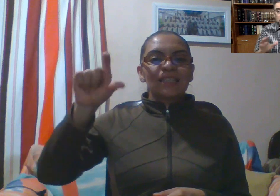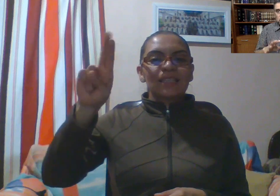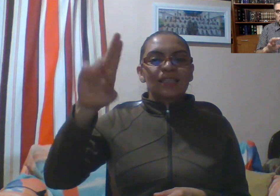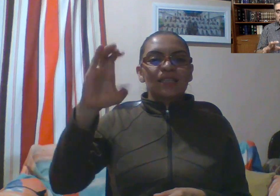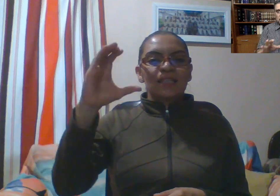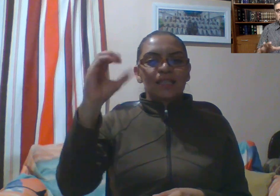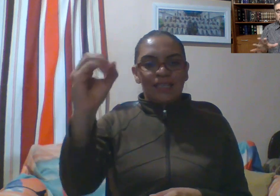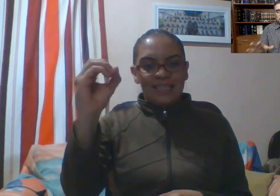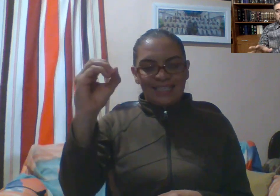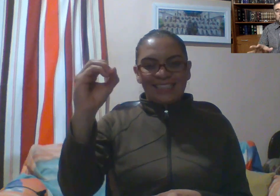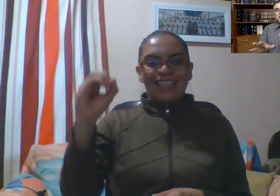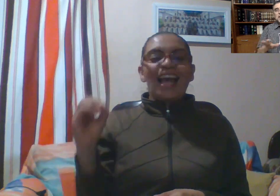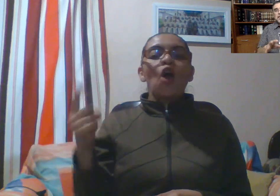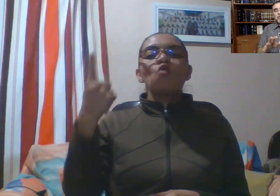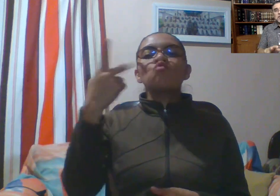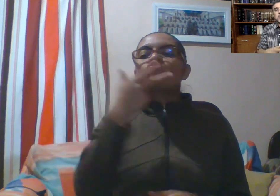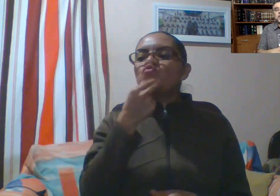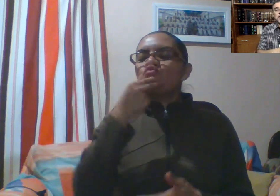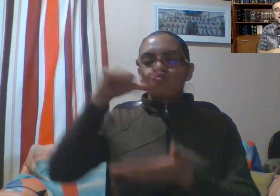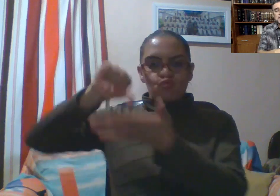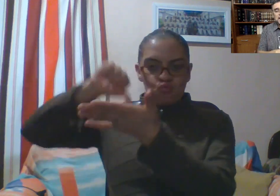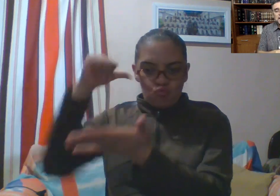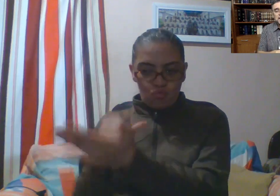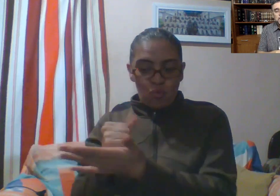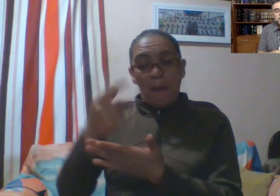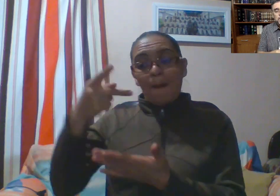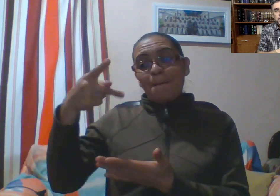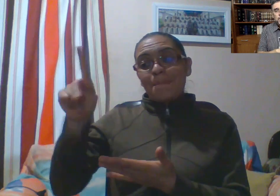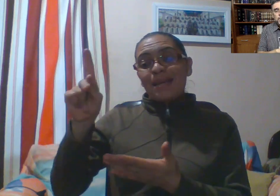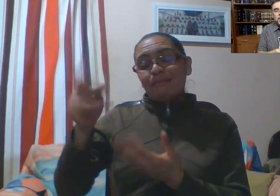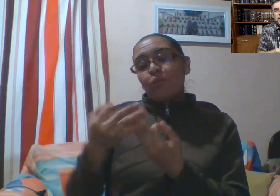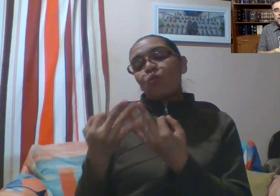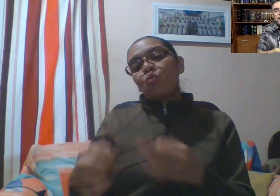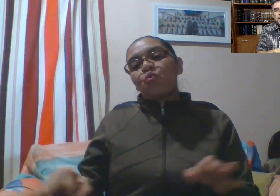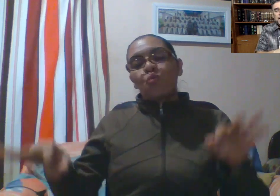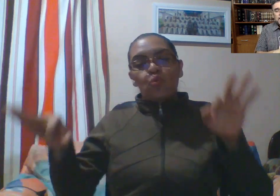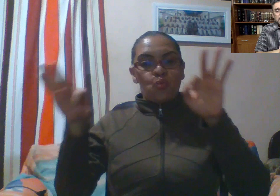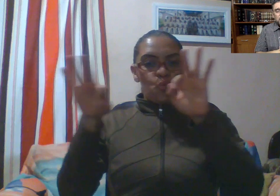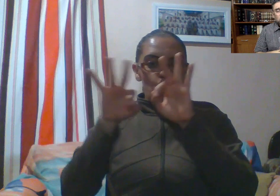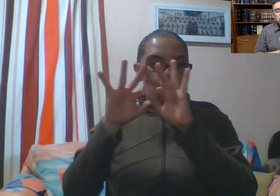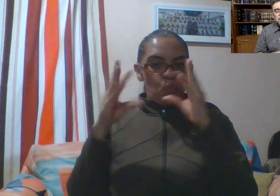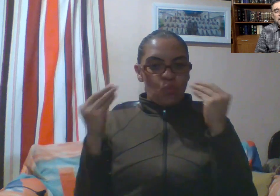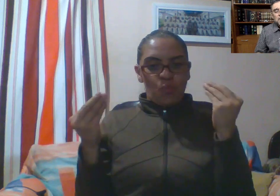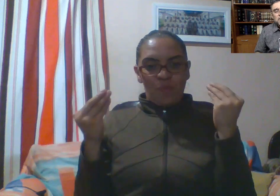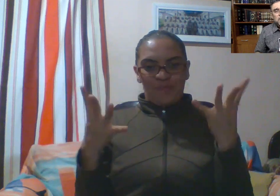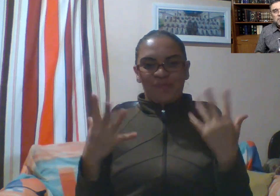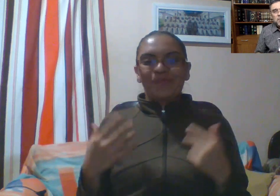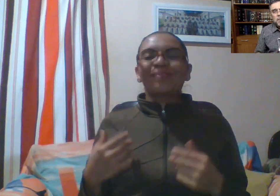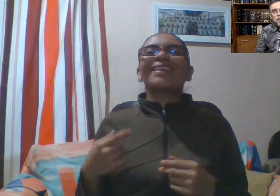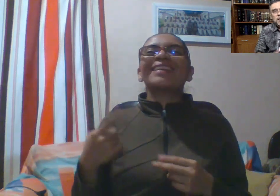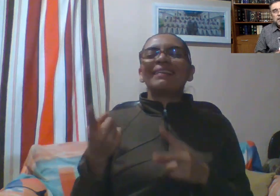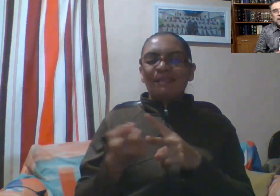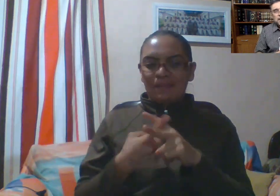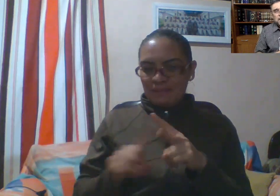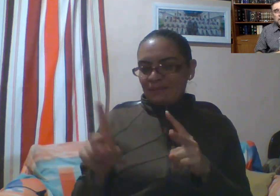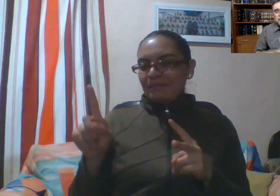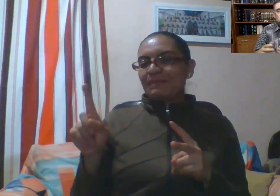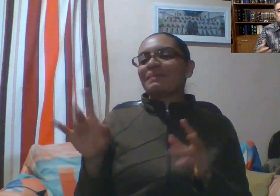El Evangelio En un anuncio de televisión, donde se promueve